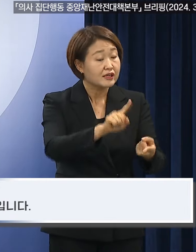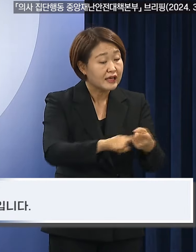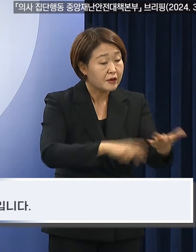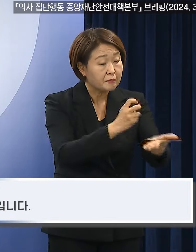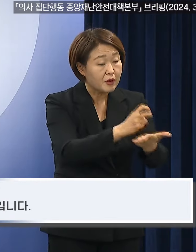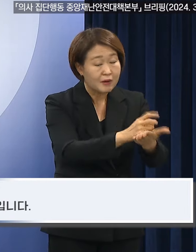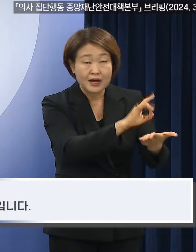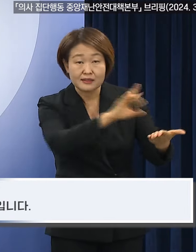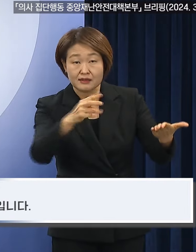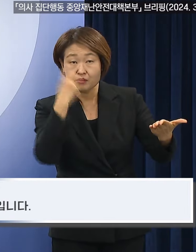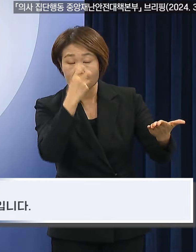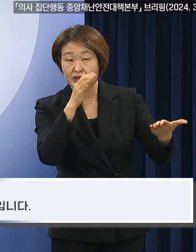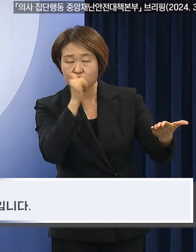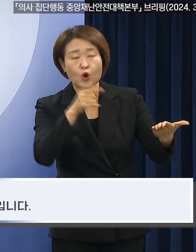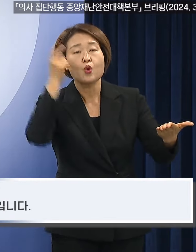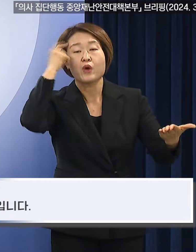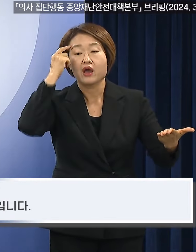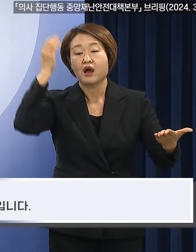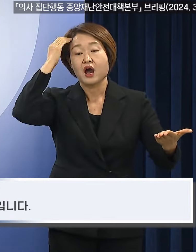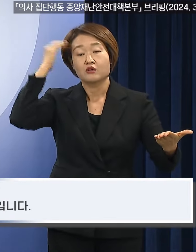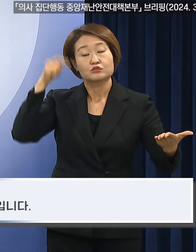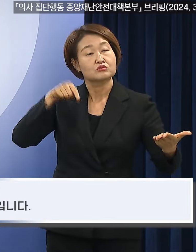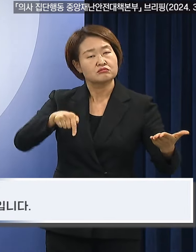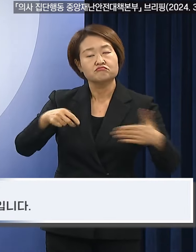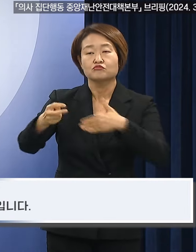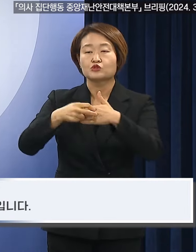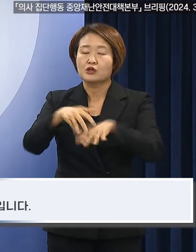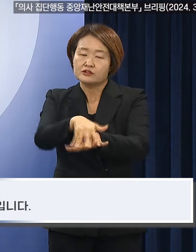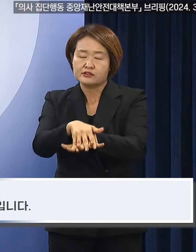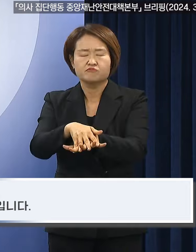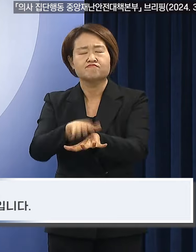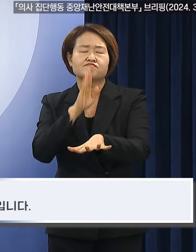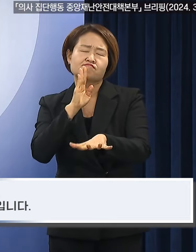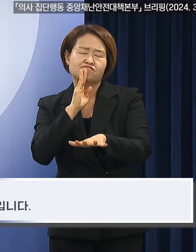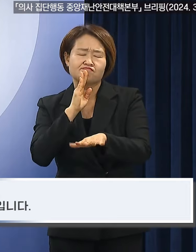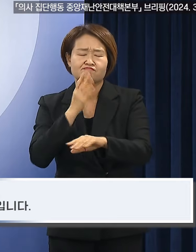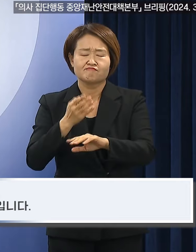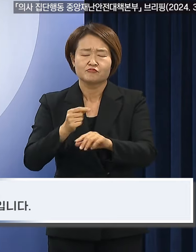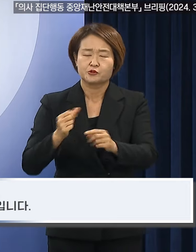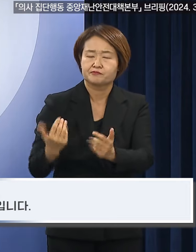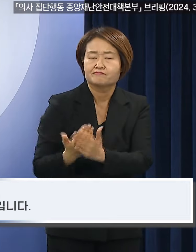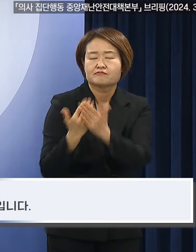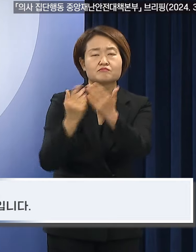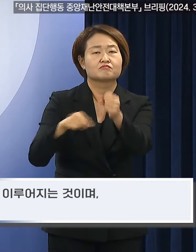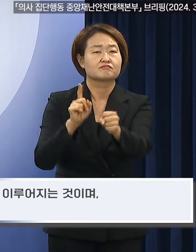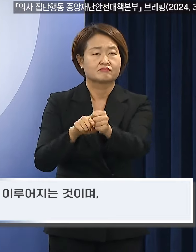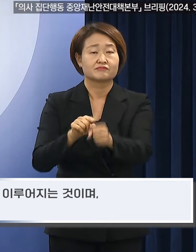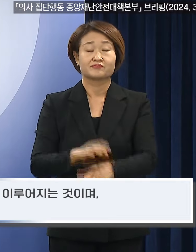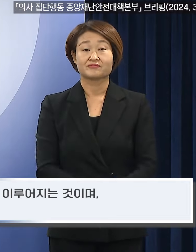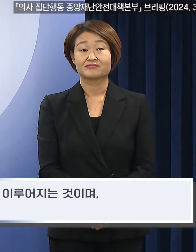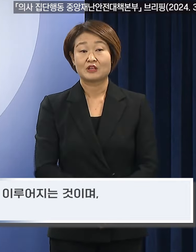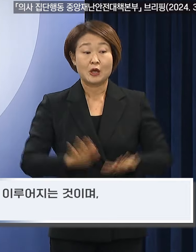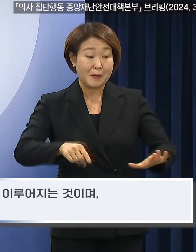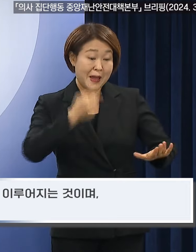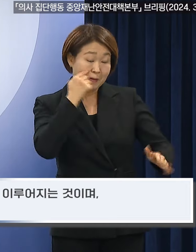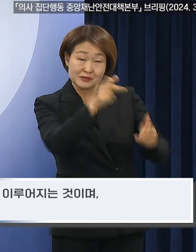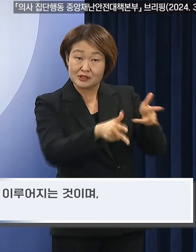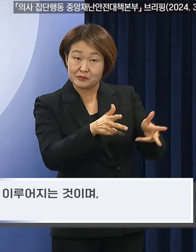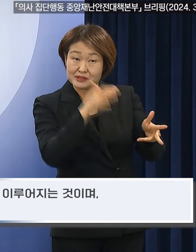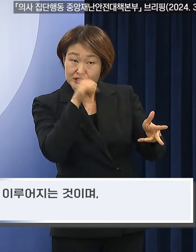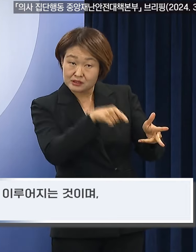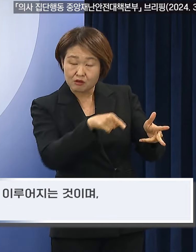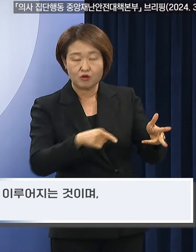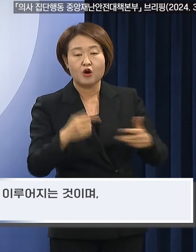검토하는 것은 우리나라 의료체계를 정상화해 나가는 길입니다. 이번 시범사업은